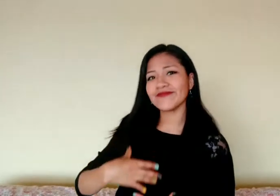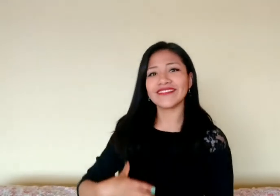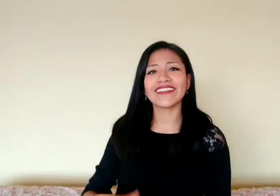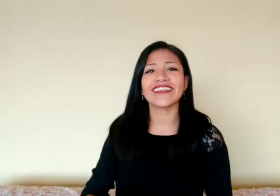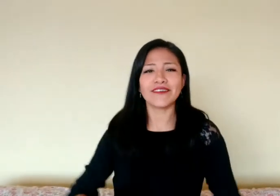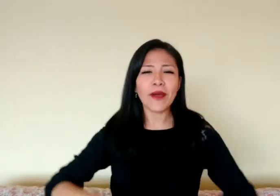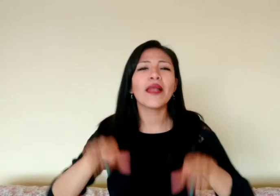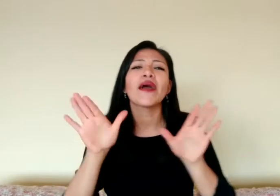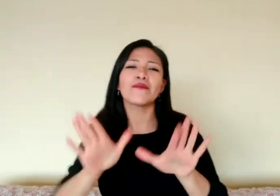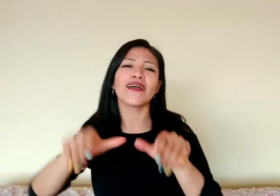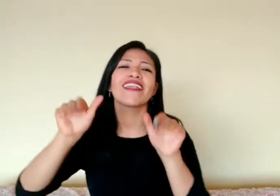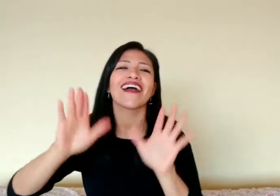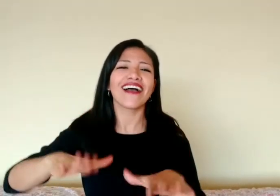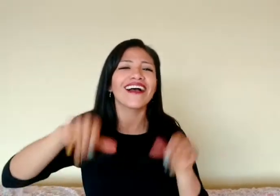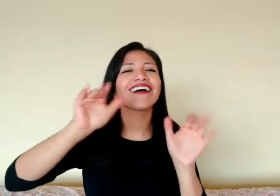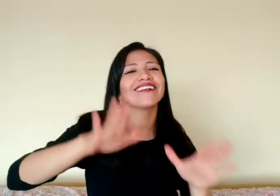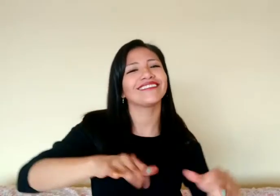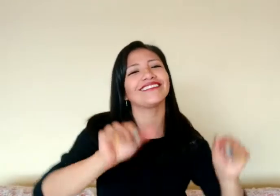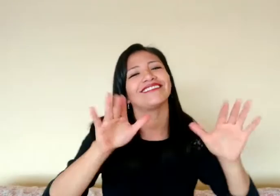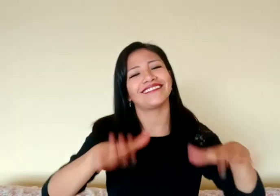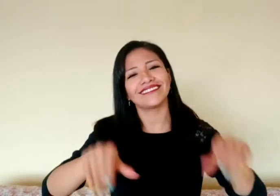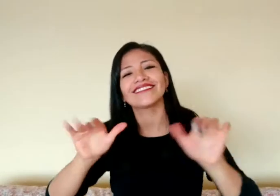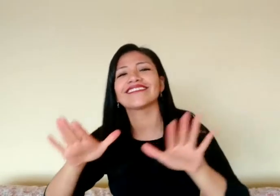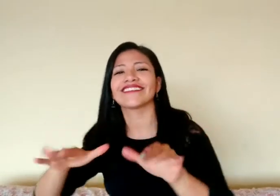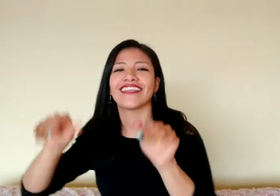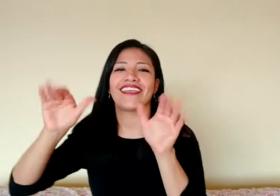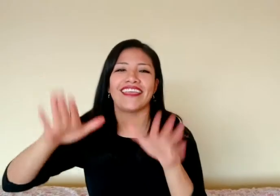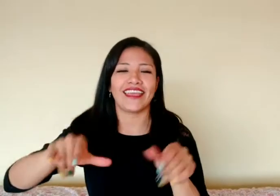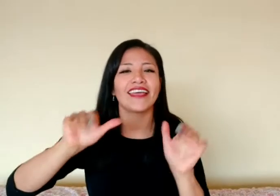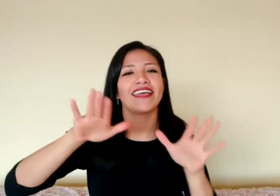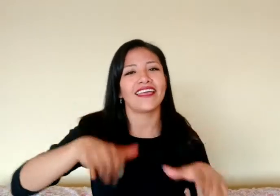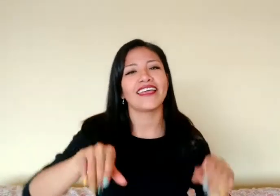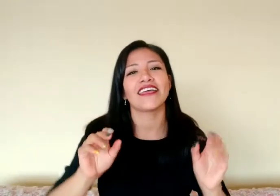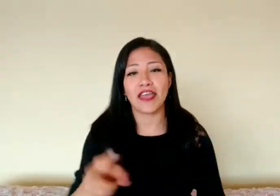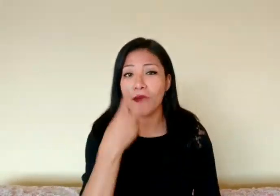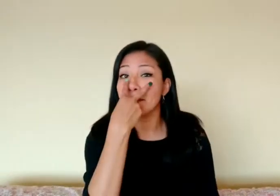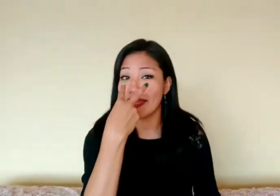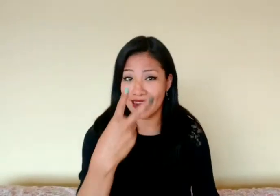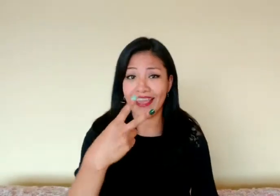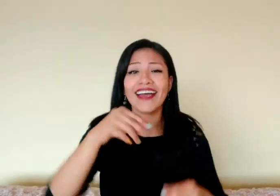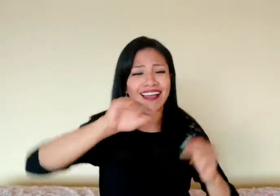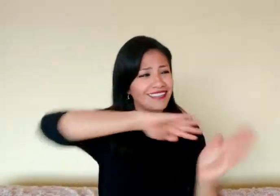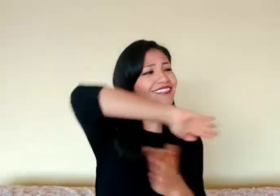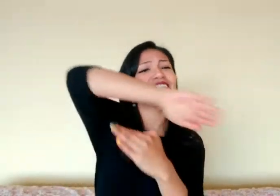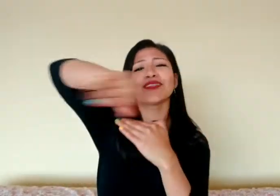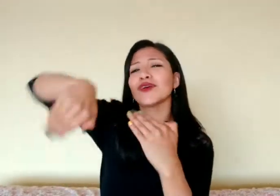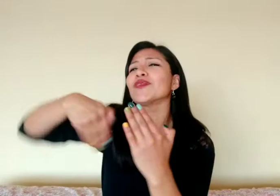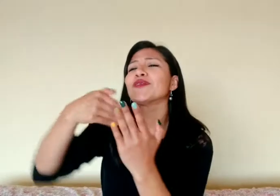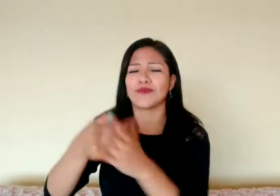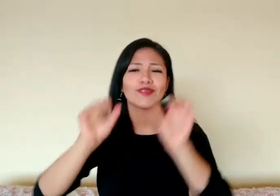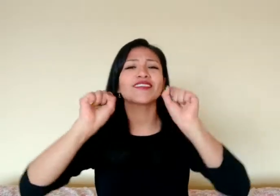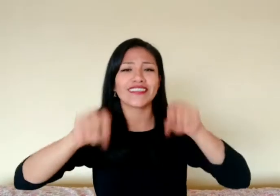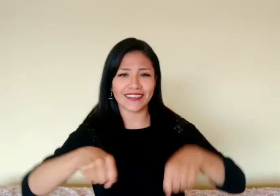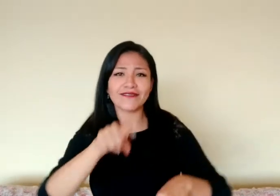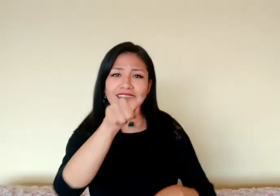Vuela, vuela, verás que todo es posible.